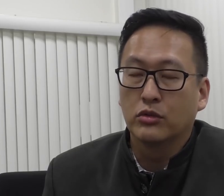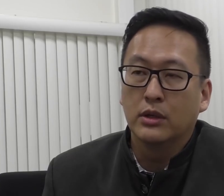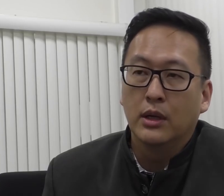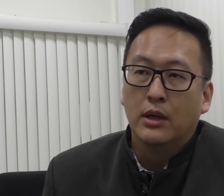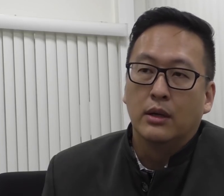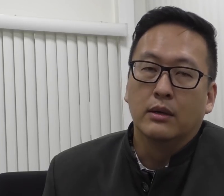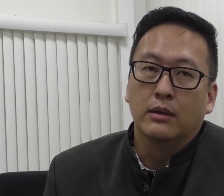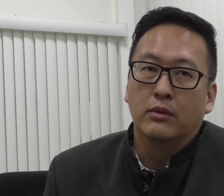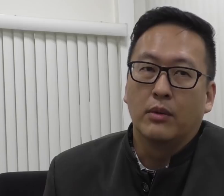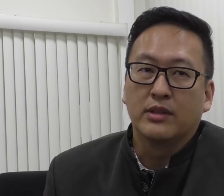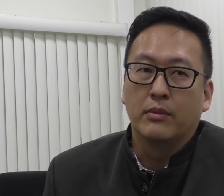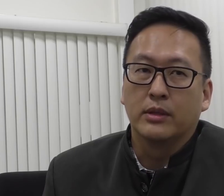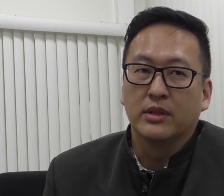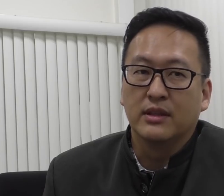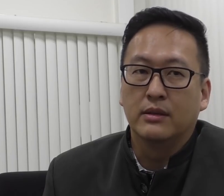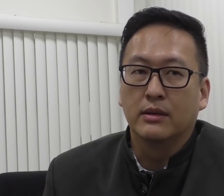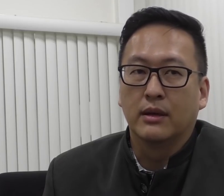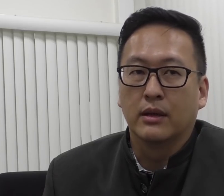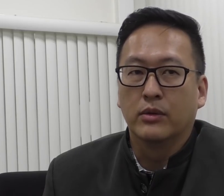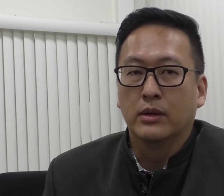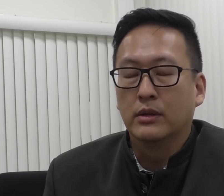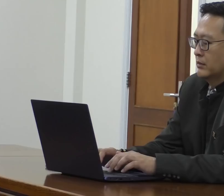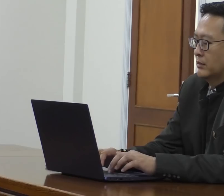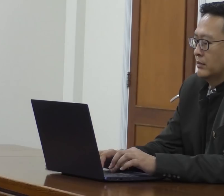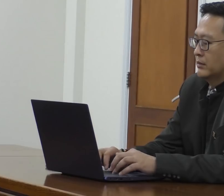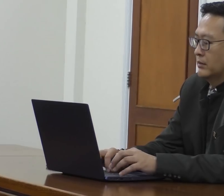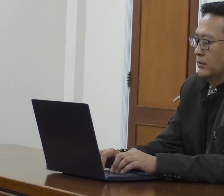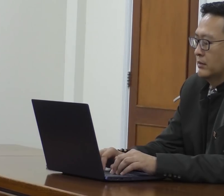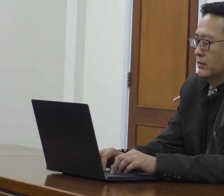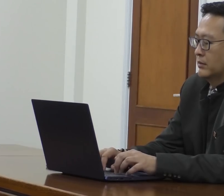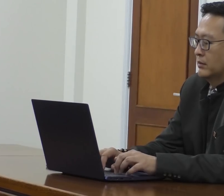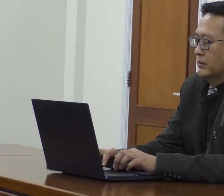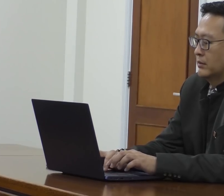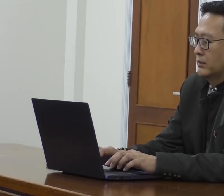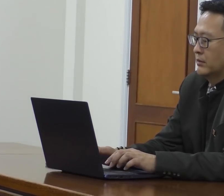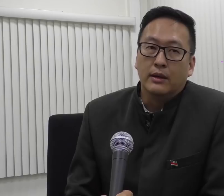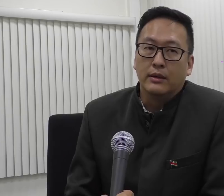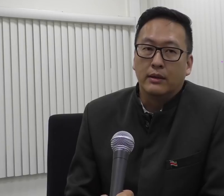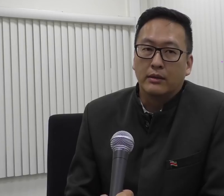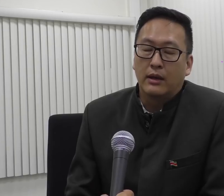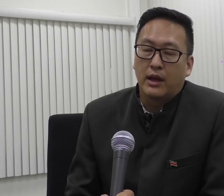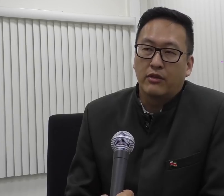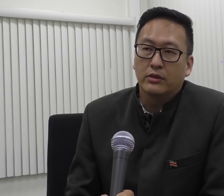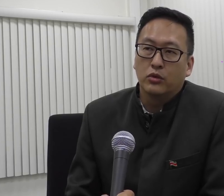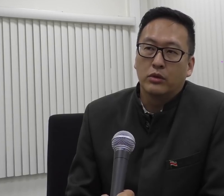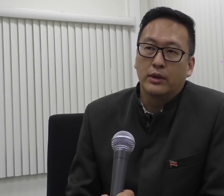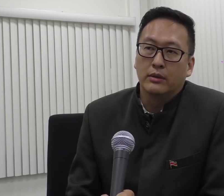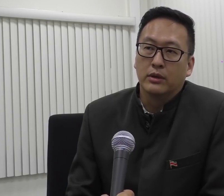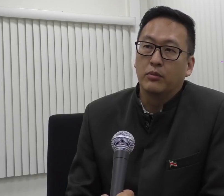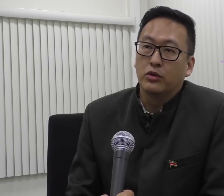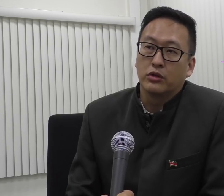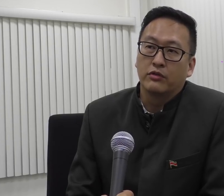basisgoederen. We hebben samen met hem gezeten. Ik denk dat we de producten moeten listen. Aan de hand daarvan